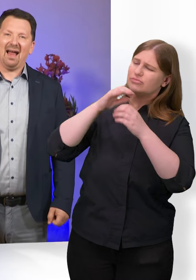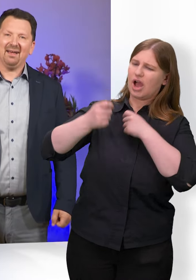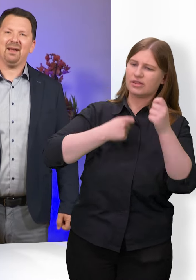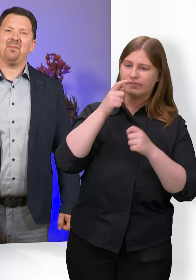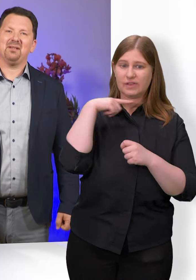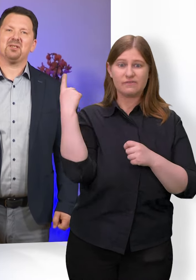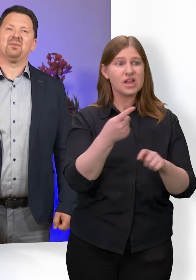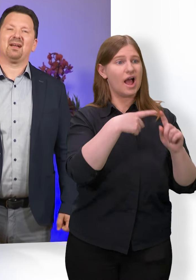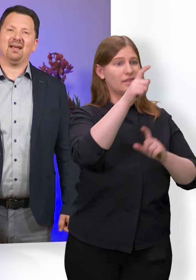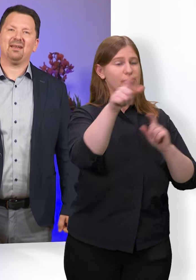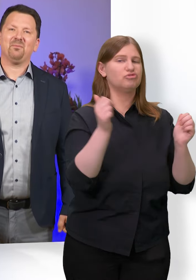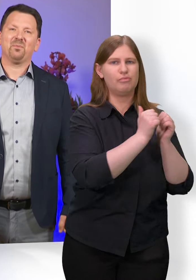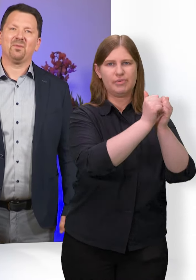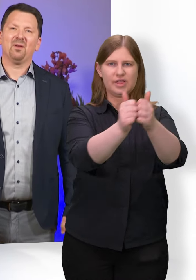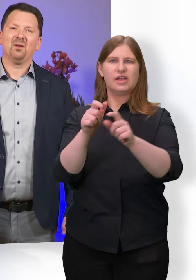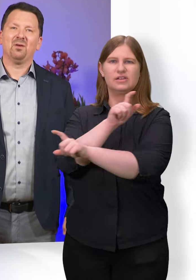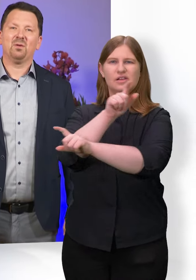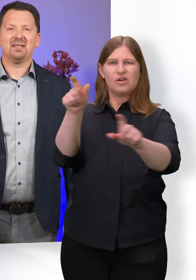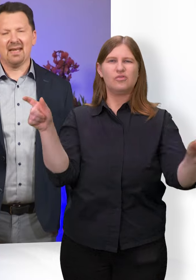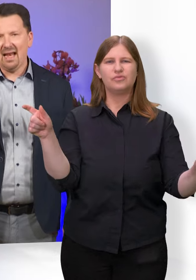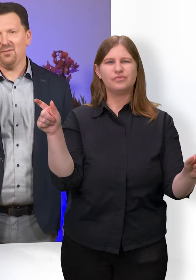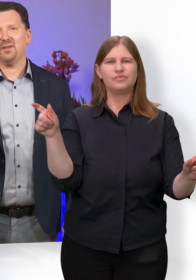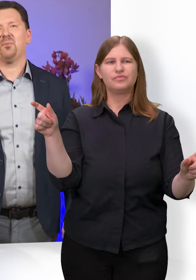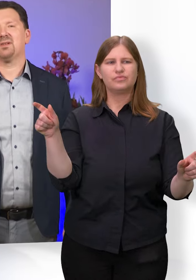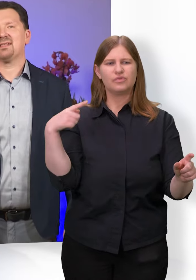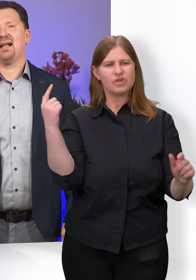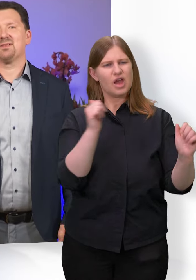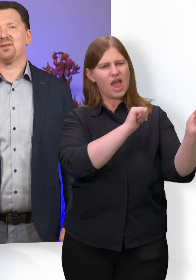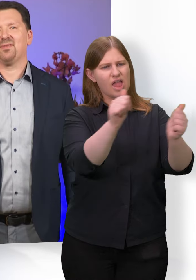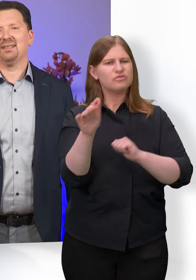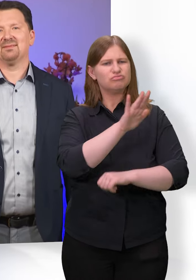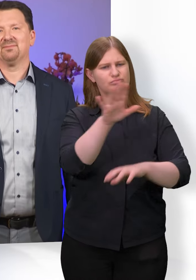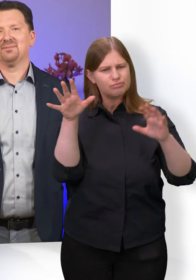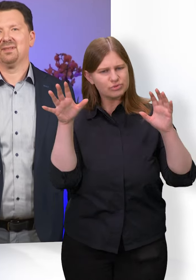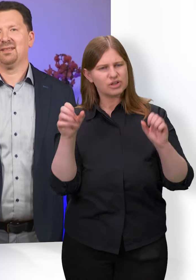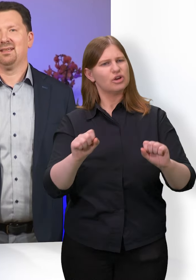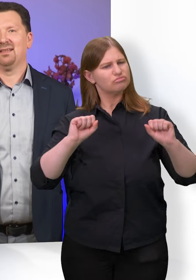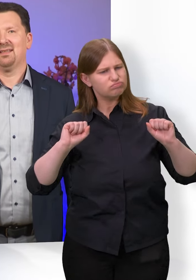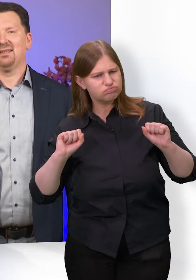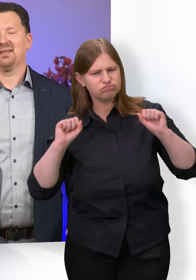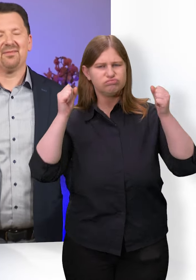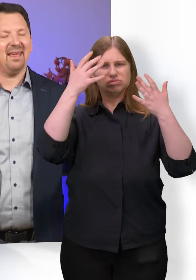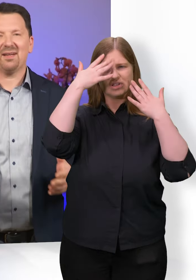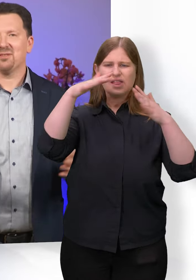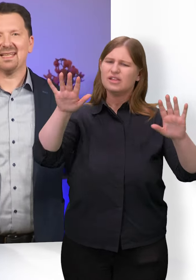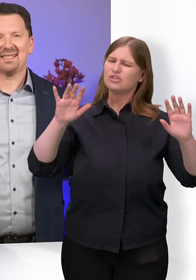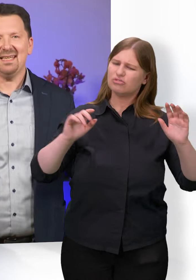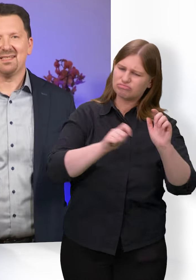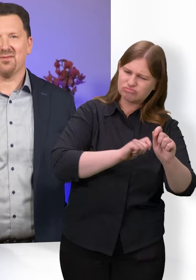andere Menschen begleiten und ihnen helfen, ihr Potenzial zu entfalten, ihren Weg und ihr Ziel zu